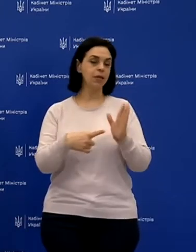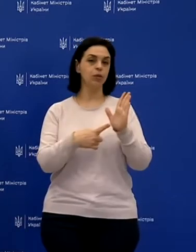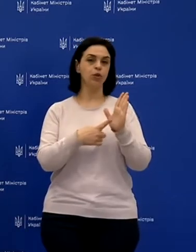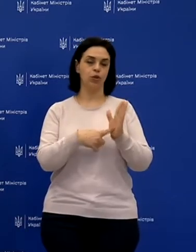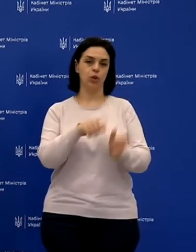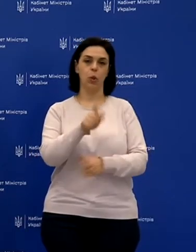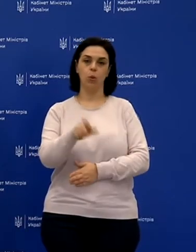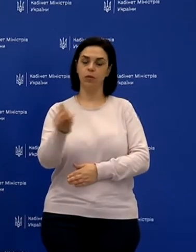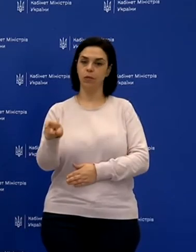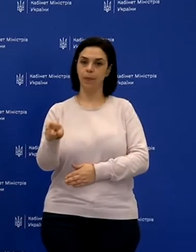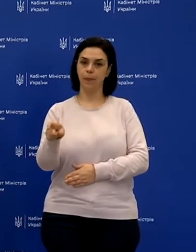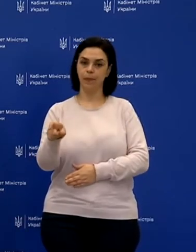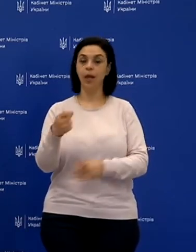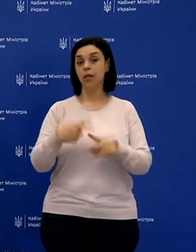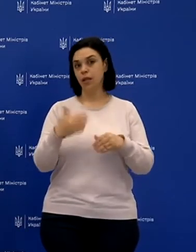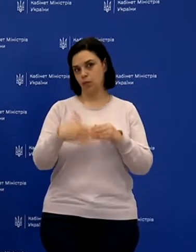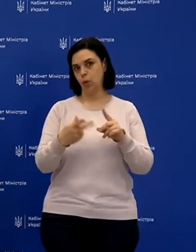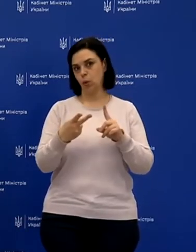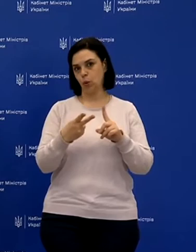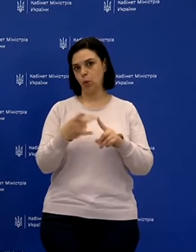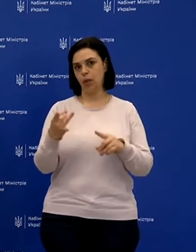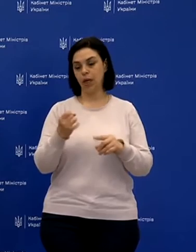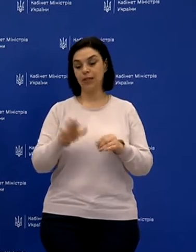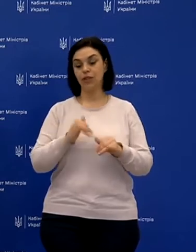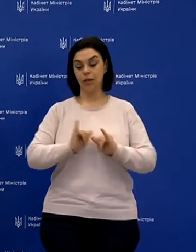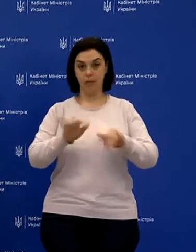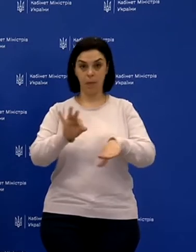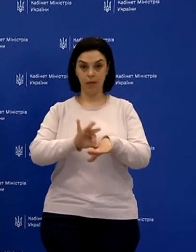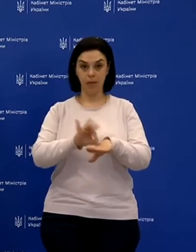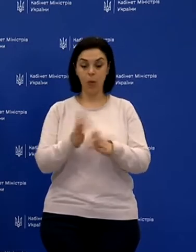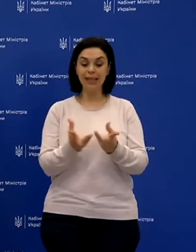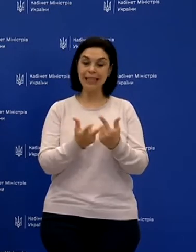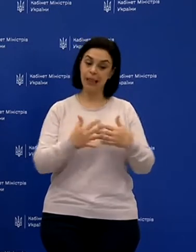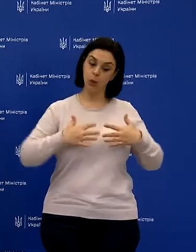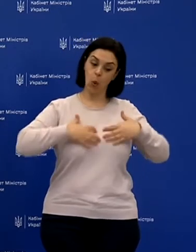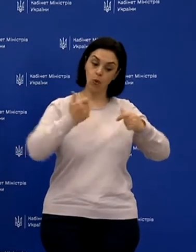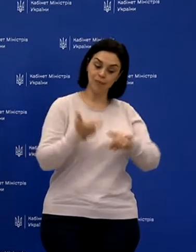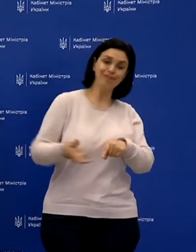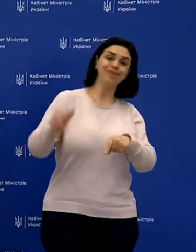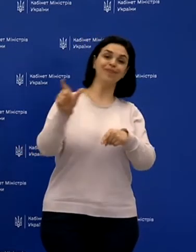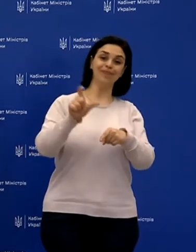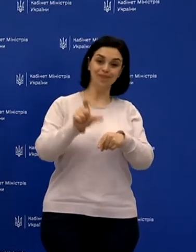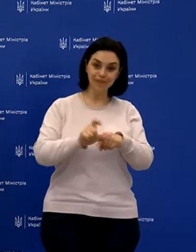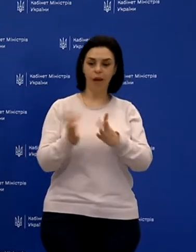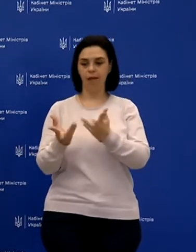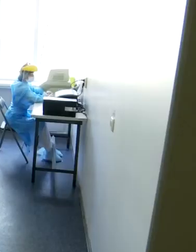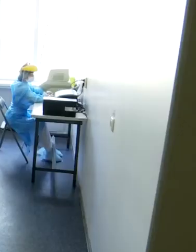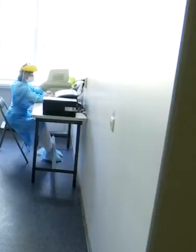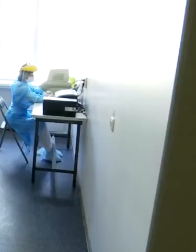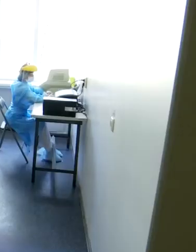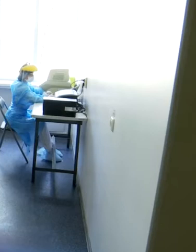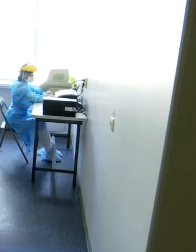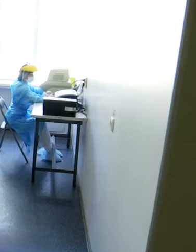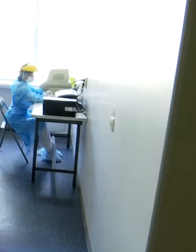осіб. Це вже другий раз за час пандемії, коли кількість одужавших перевищила кількість захворівших.